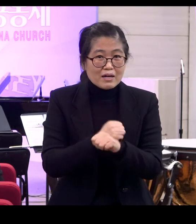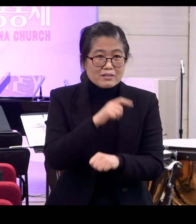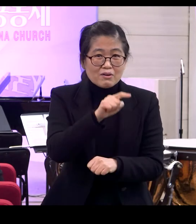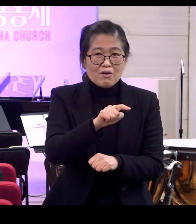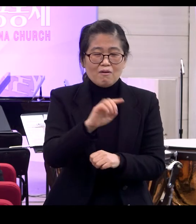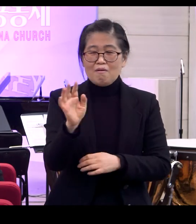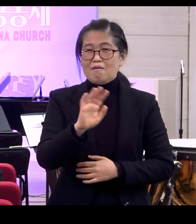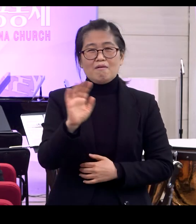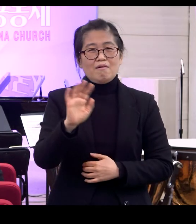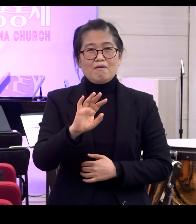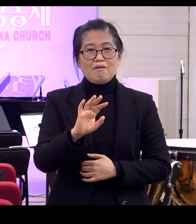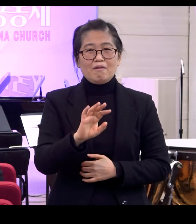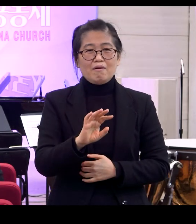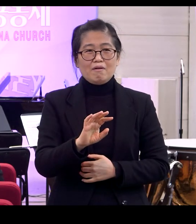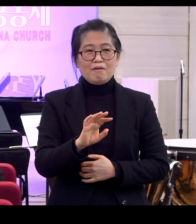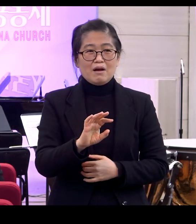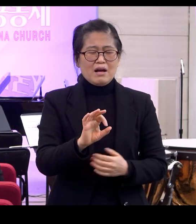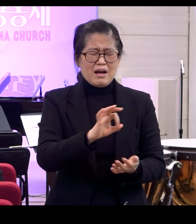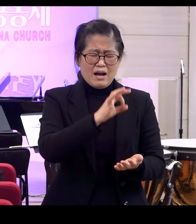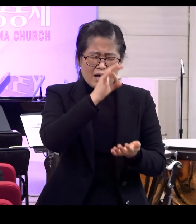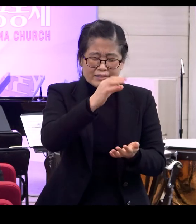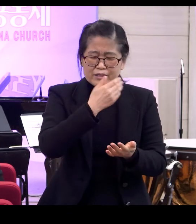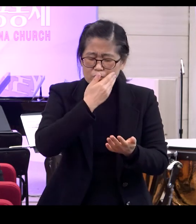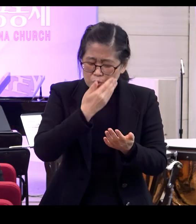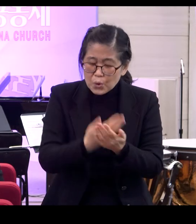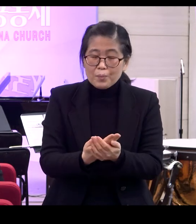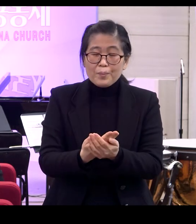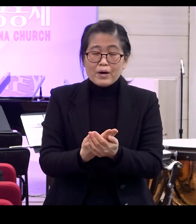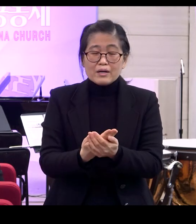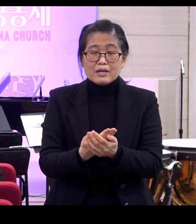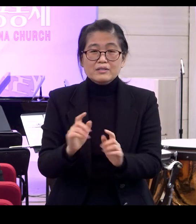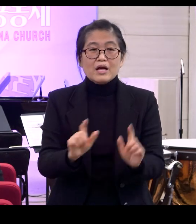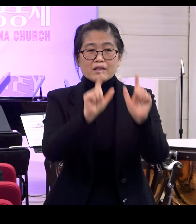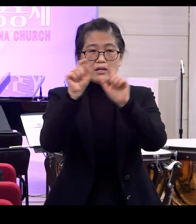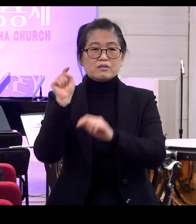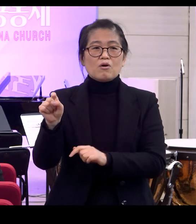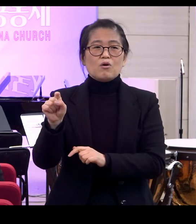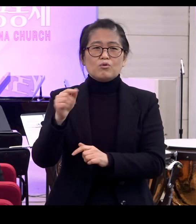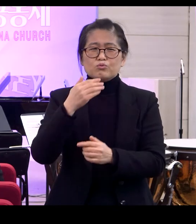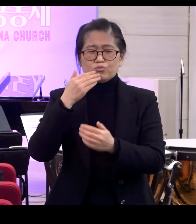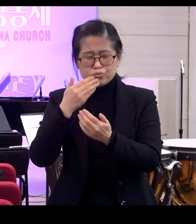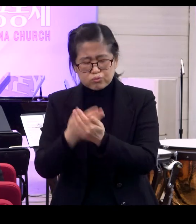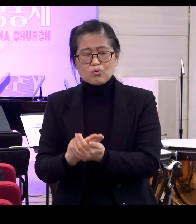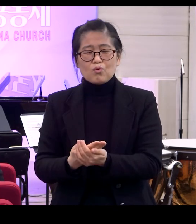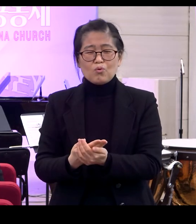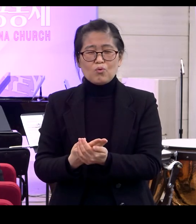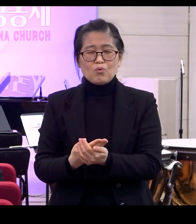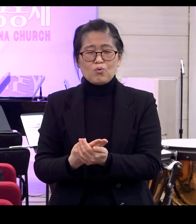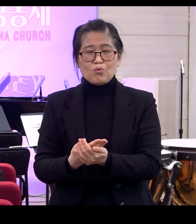얼마나 가치 있게 사느냐 얼마나 존귀하게 살아가느냐 이게 진짜 중요한 거예요 그러니까 여러분